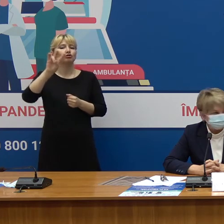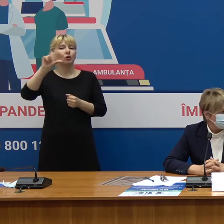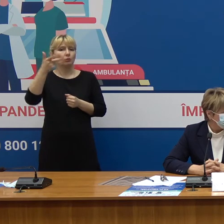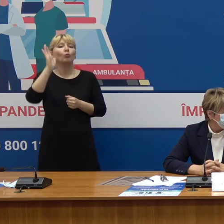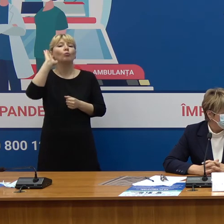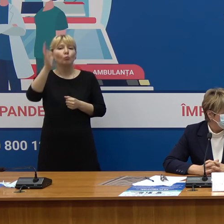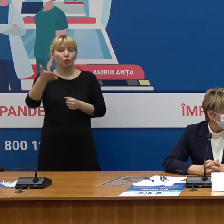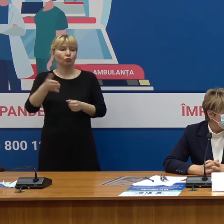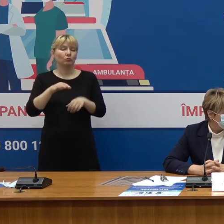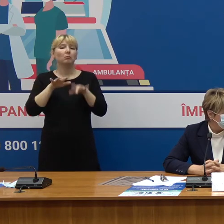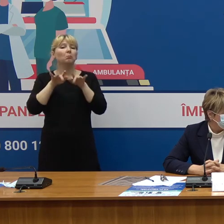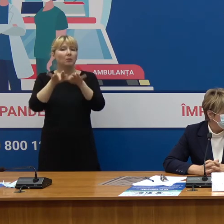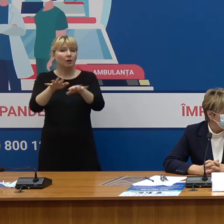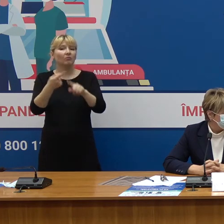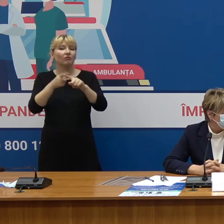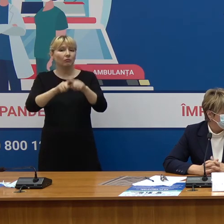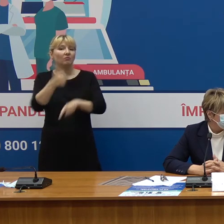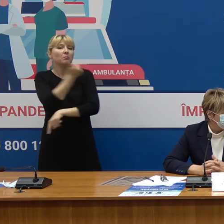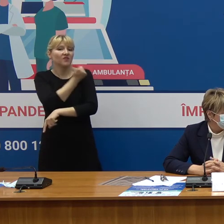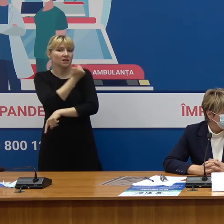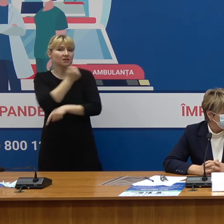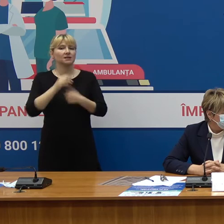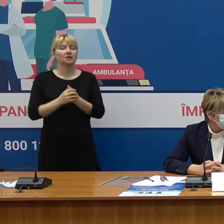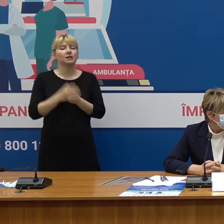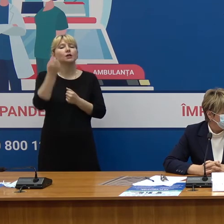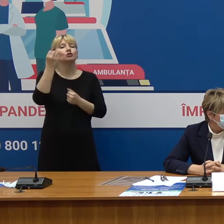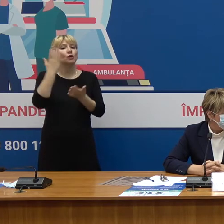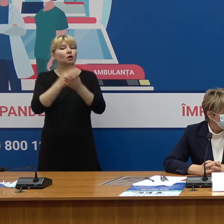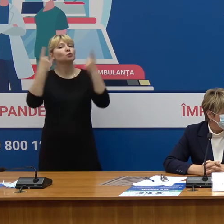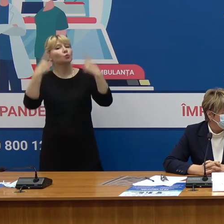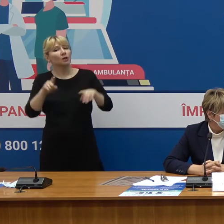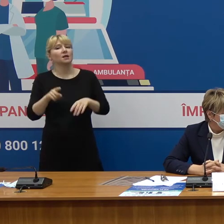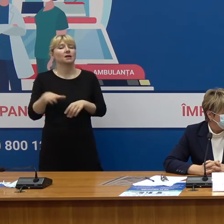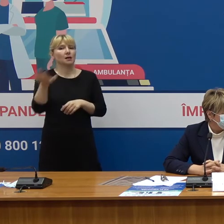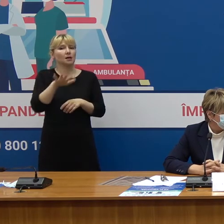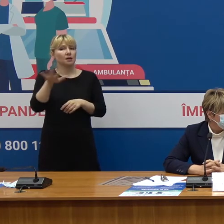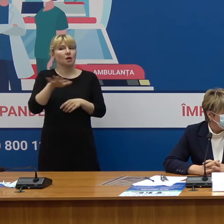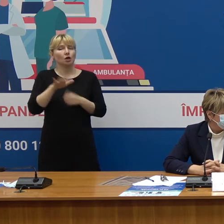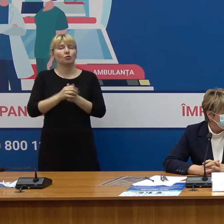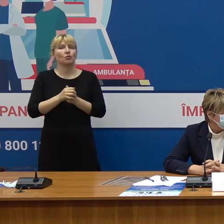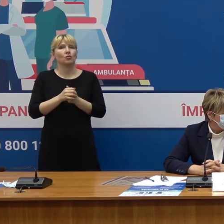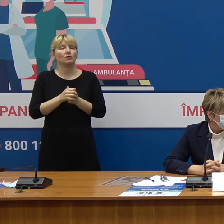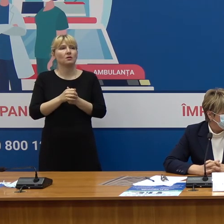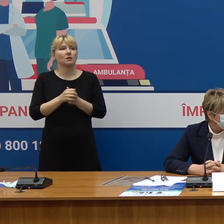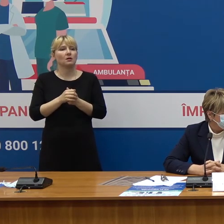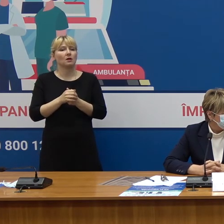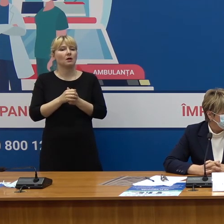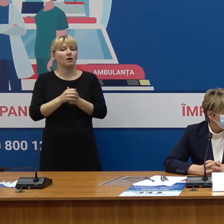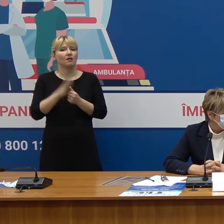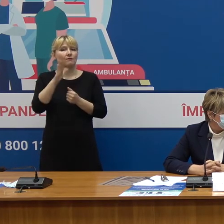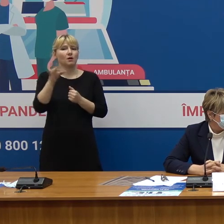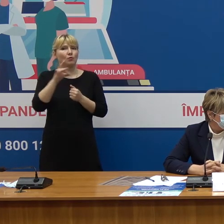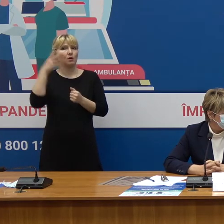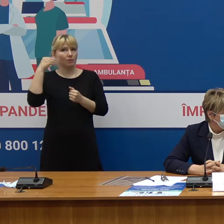organizat un astfel de eveniment Mai sunt și alte teritorii care vor